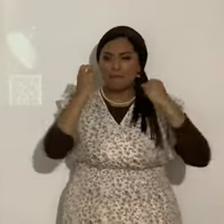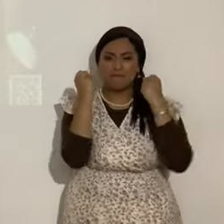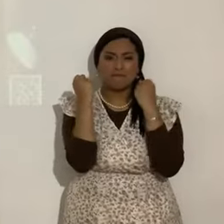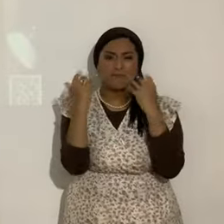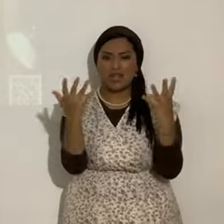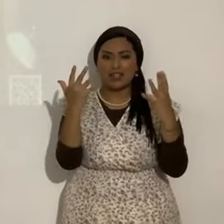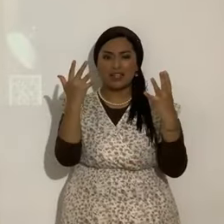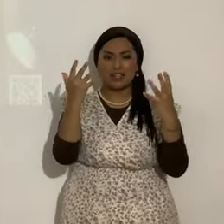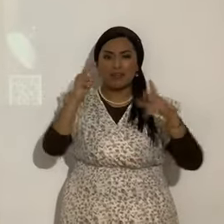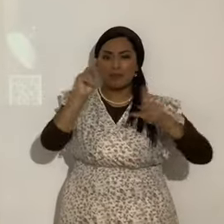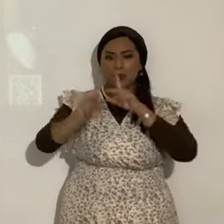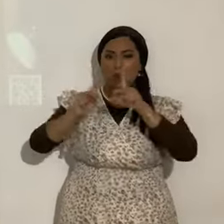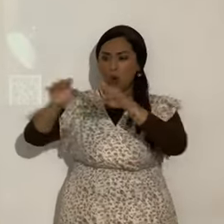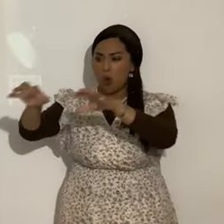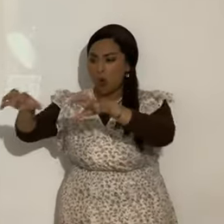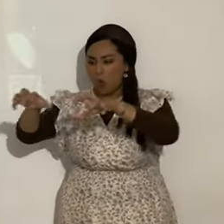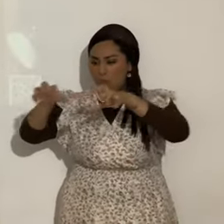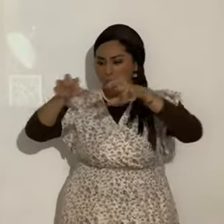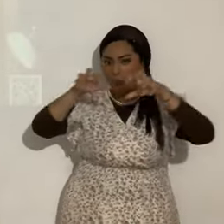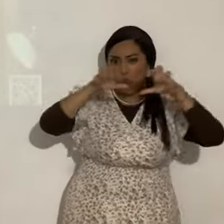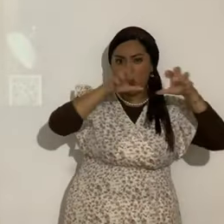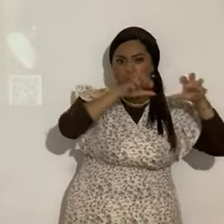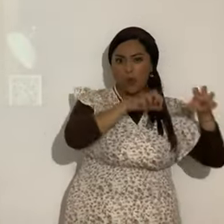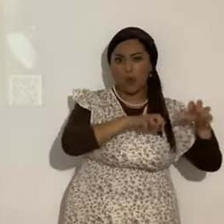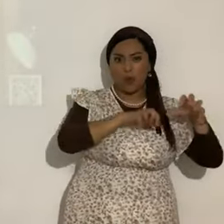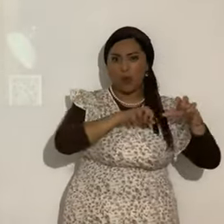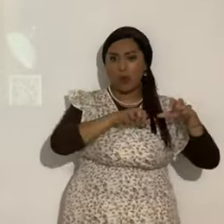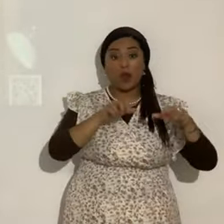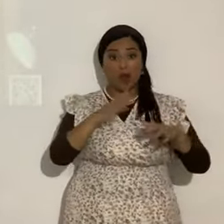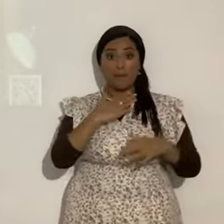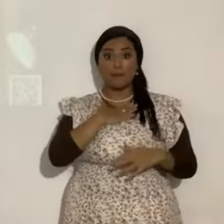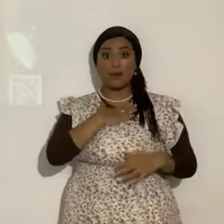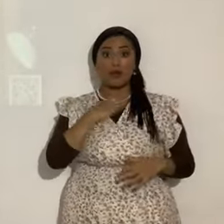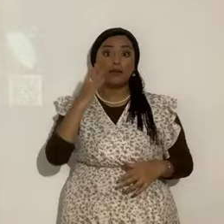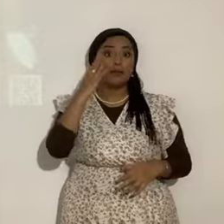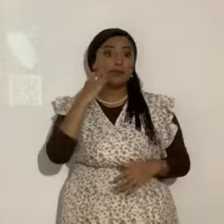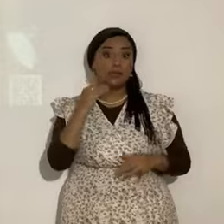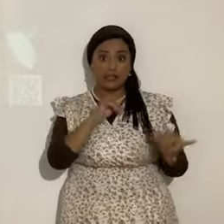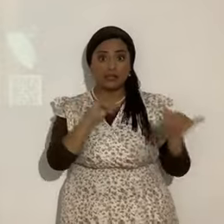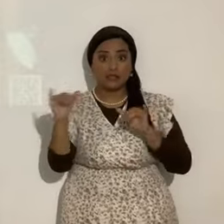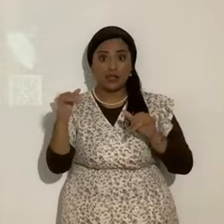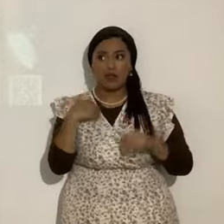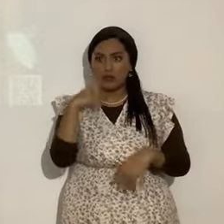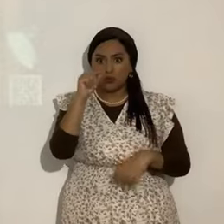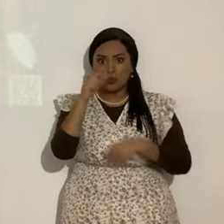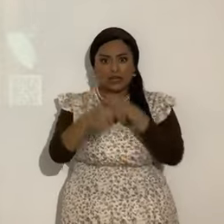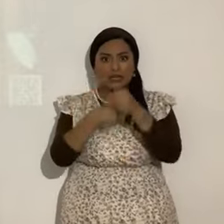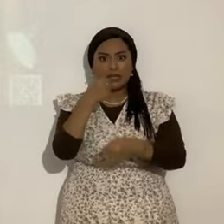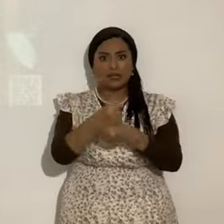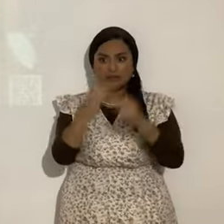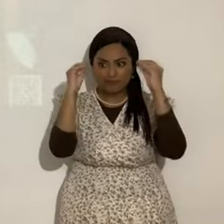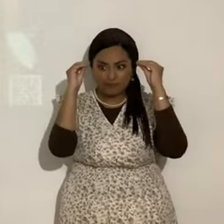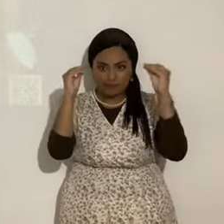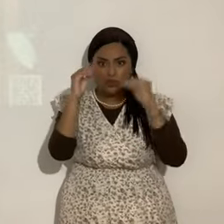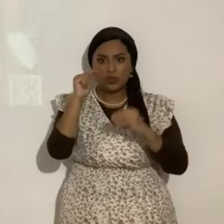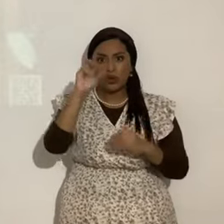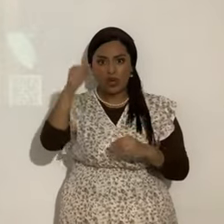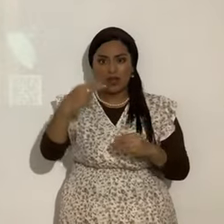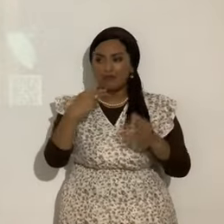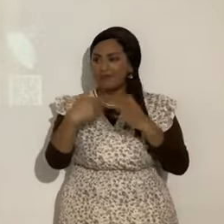personas. Yo puedo deciros eso con mucha experiencia. O cuando menos alguna de 20 años. A pesar de la gran cantidad